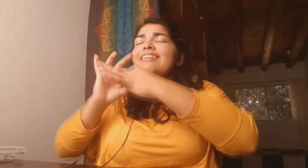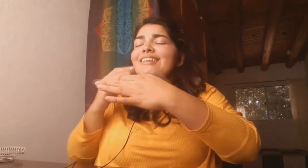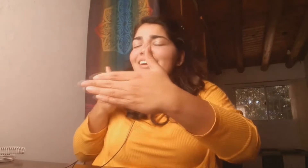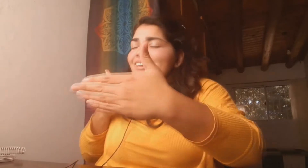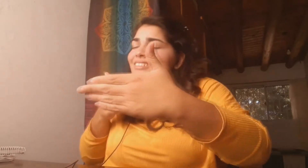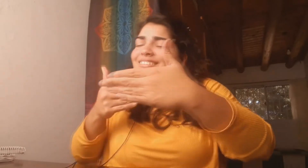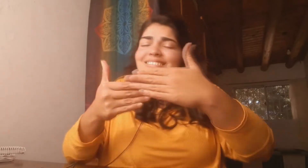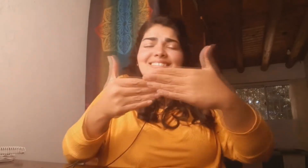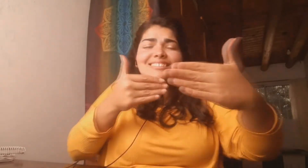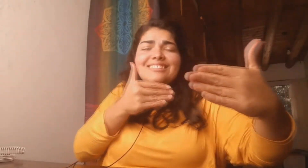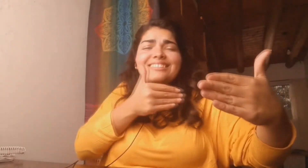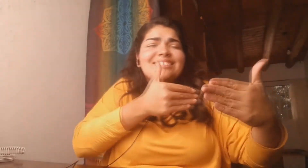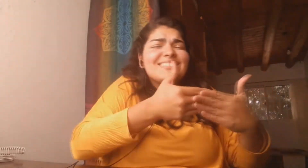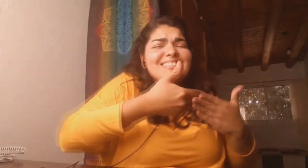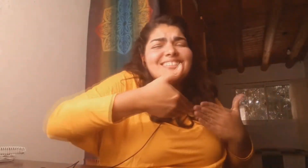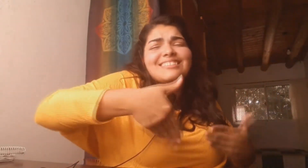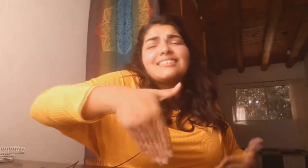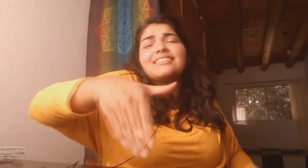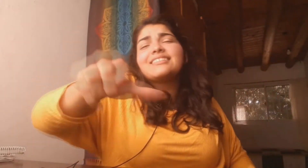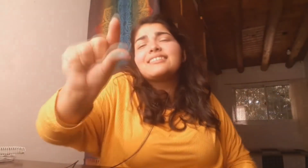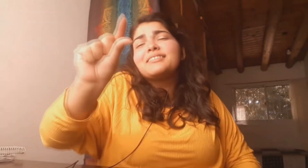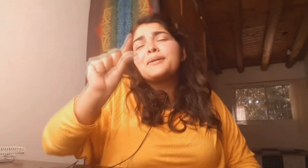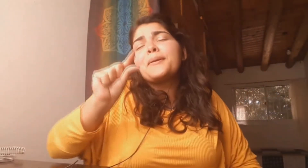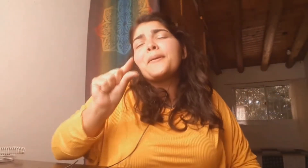solo queda un poco más.